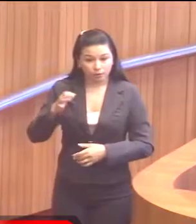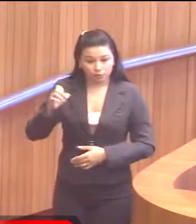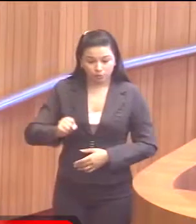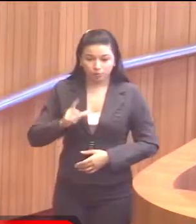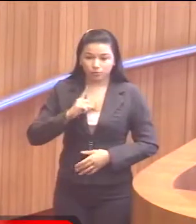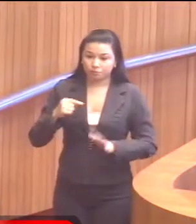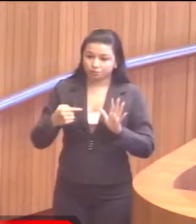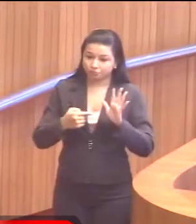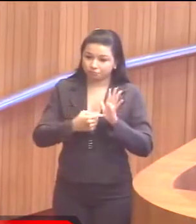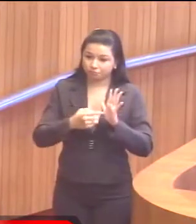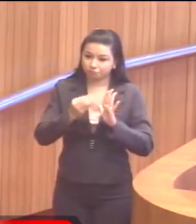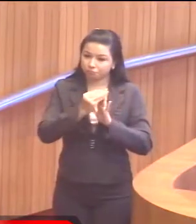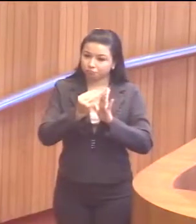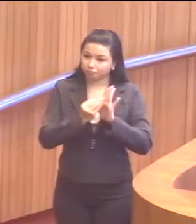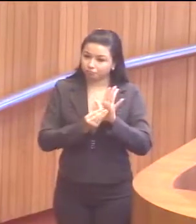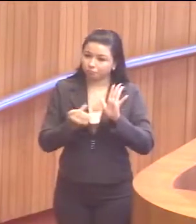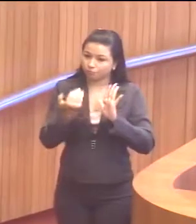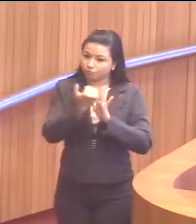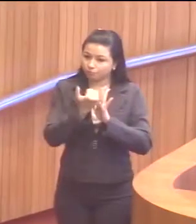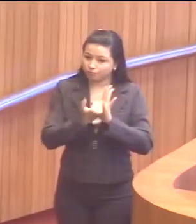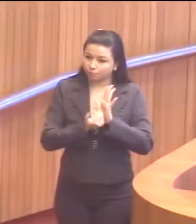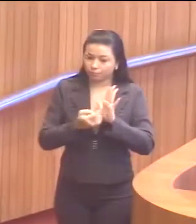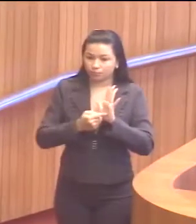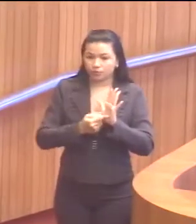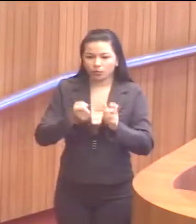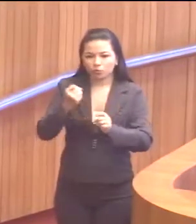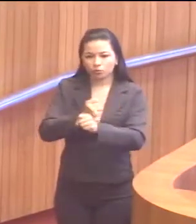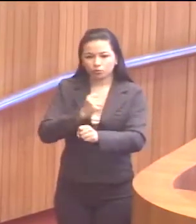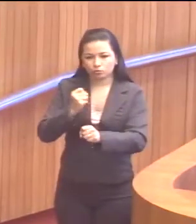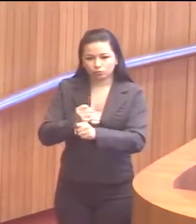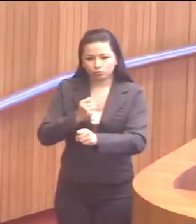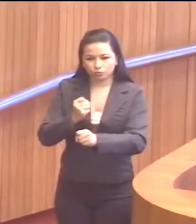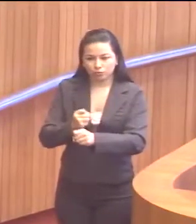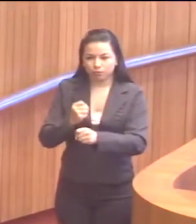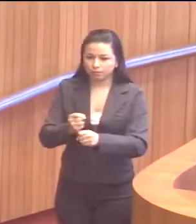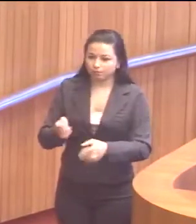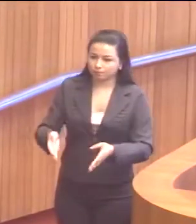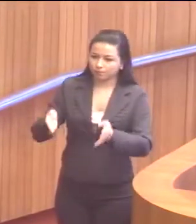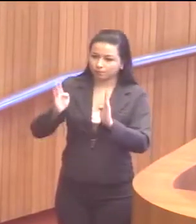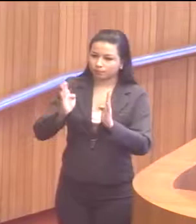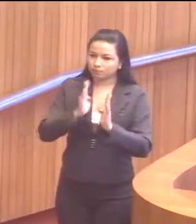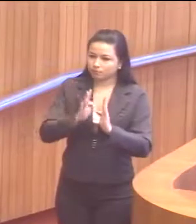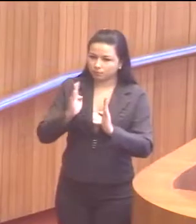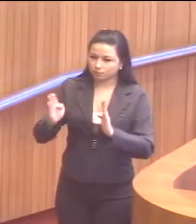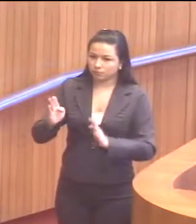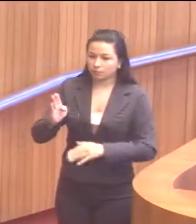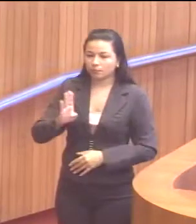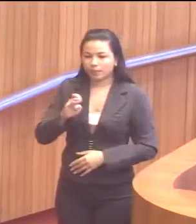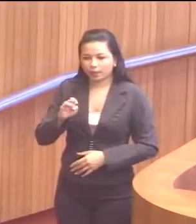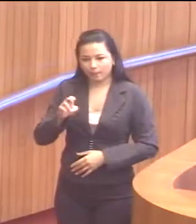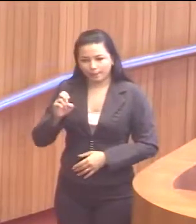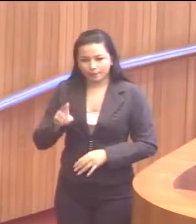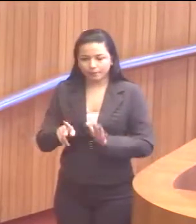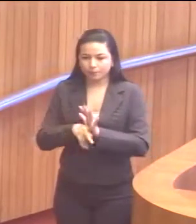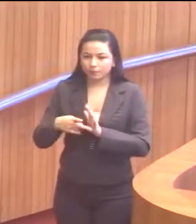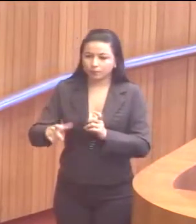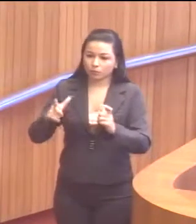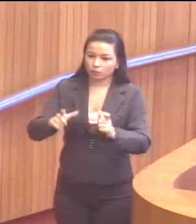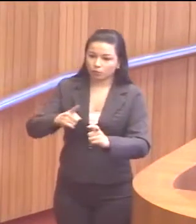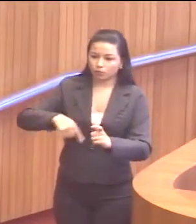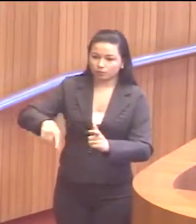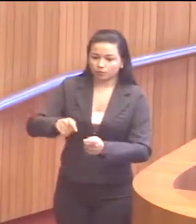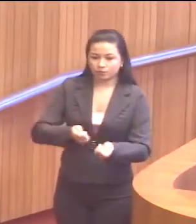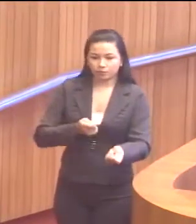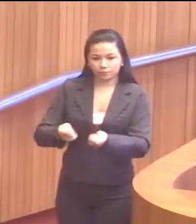está prevista aqui a construção do prédio da biblioteca de Bacabal e a construção do prédio do